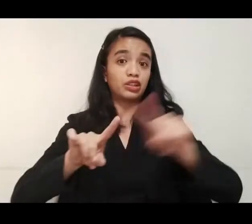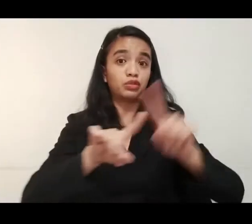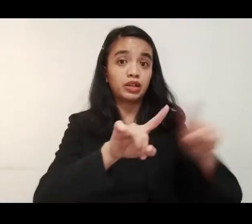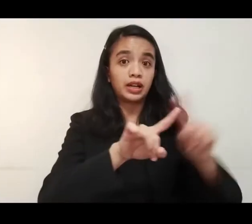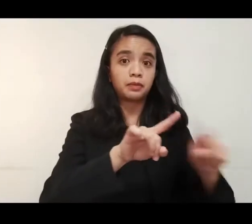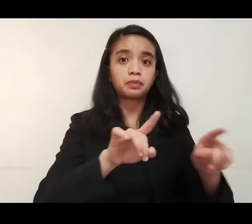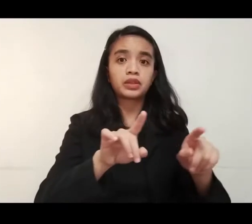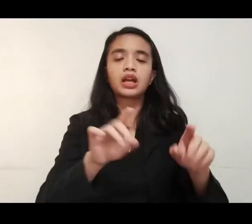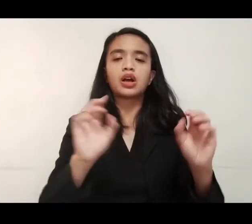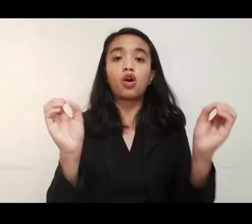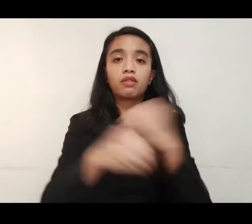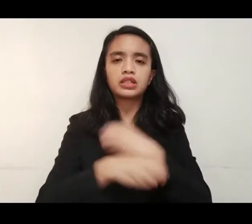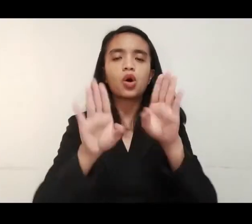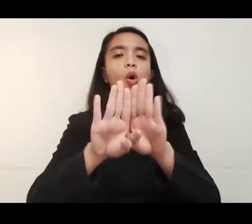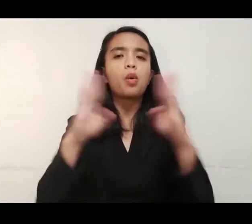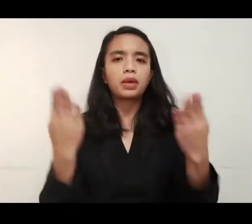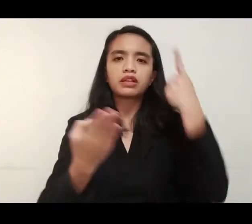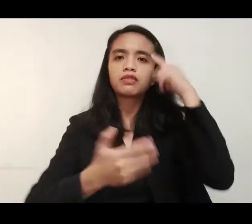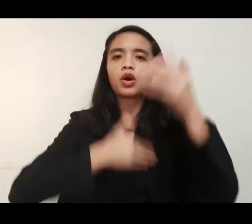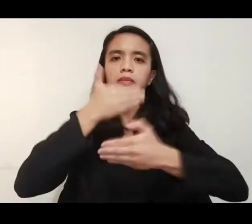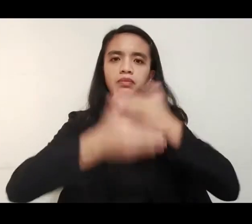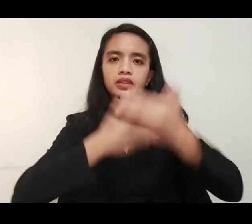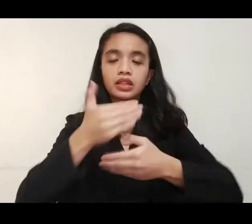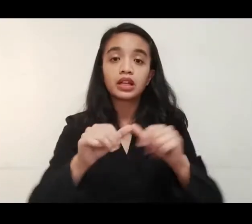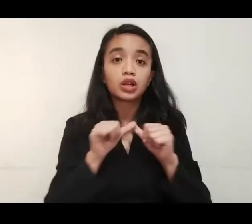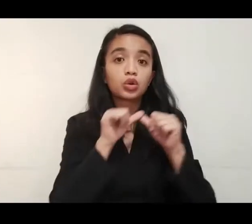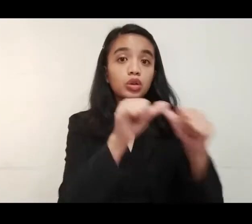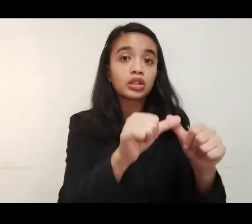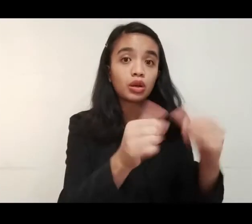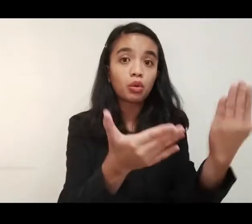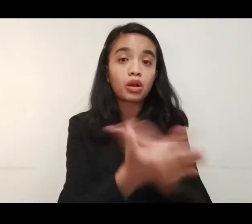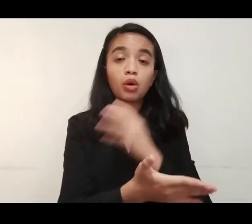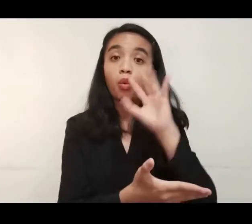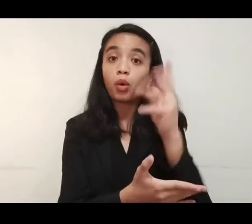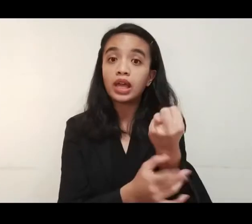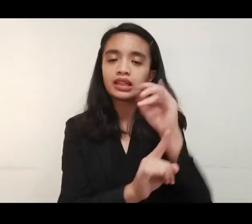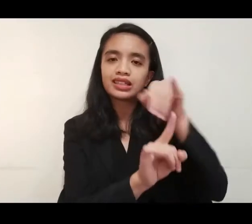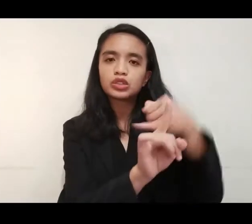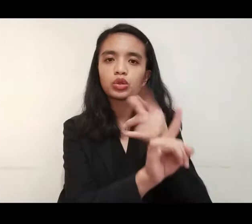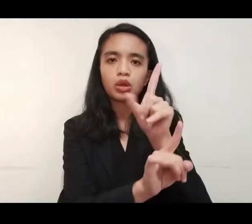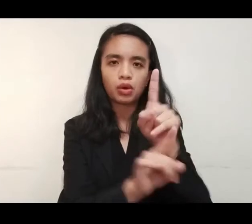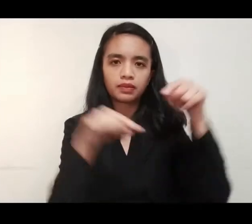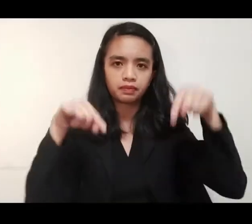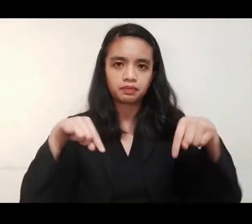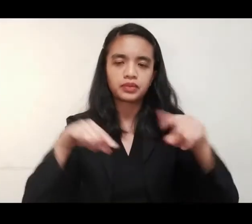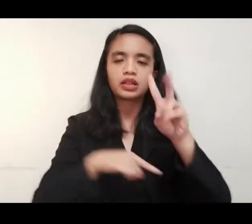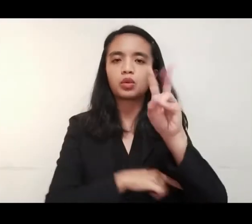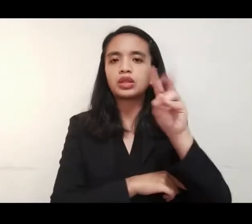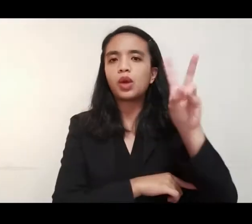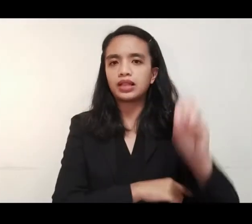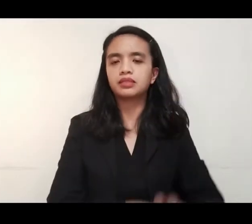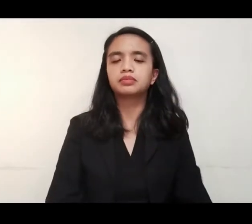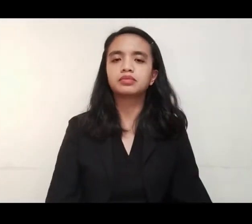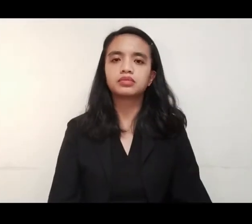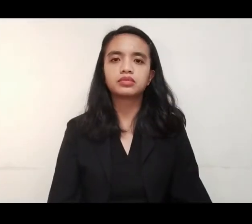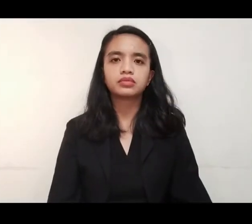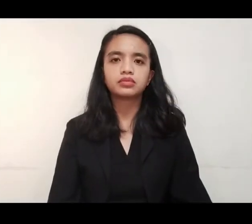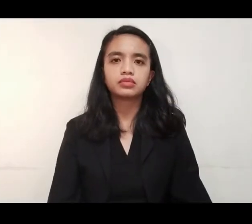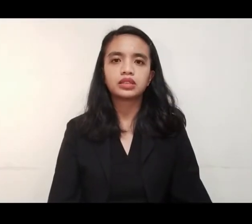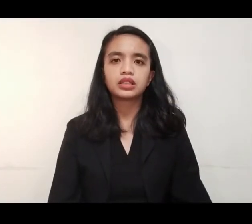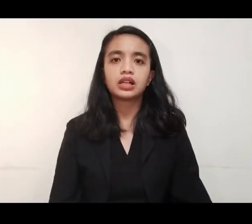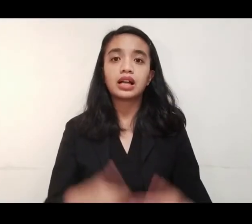Bukas ang iba't-ibang tanggapan ng munisipyo para sa transaksyon. itutuloy ang renewal of permits sa July 1 ngayong taon.